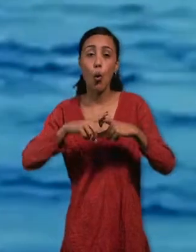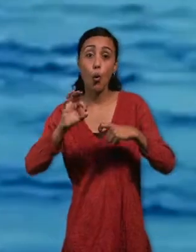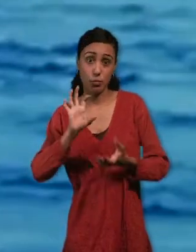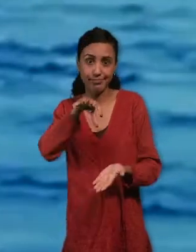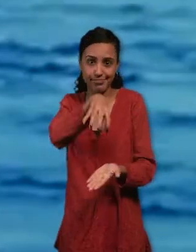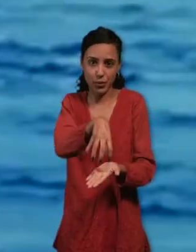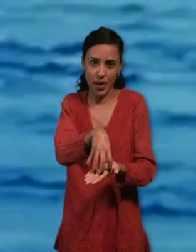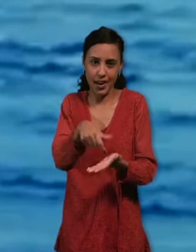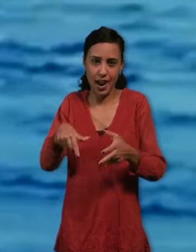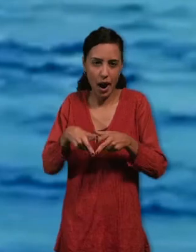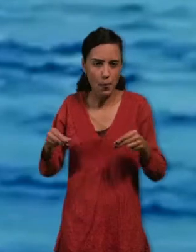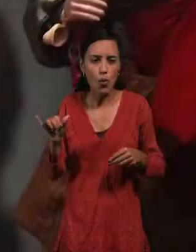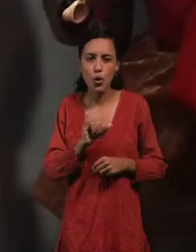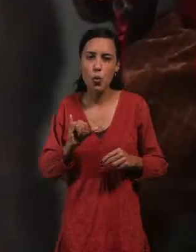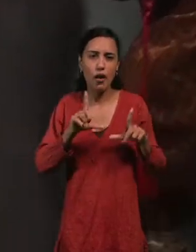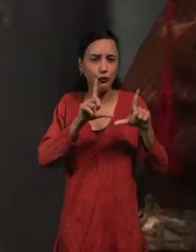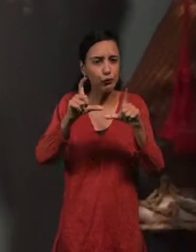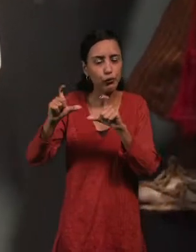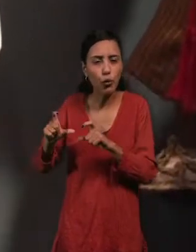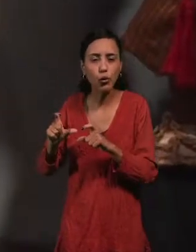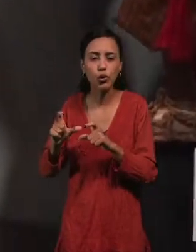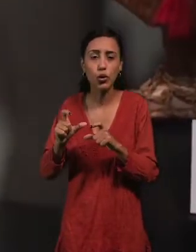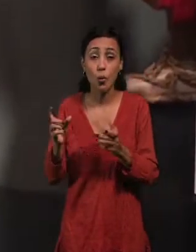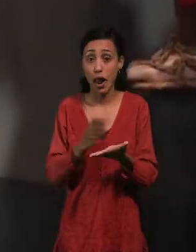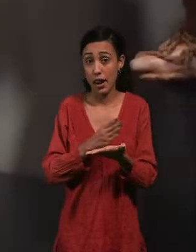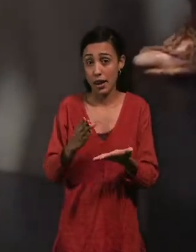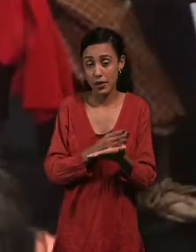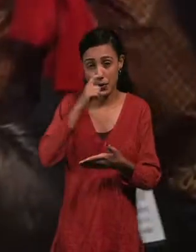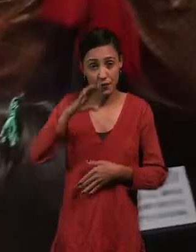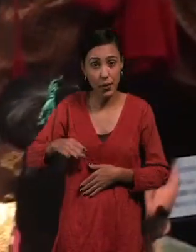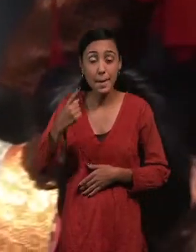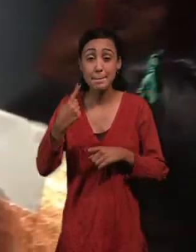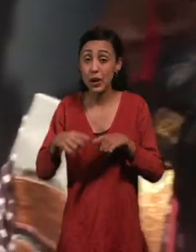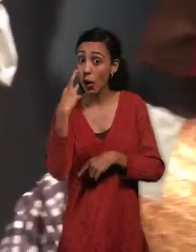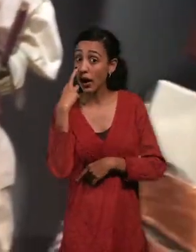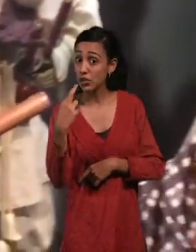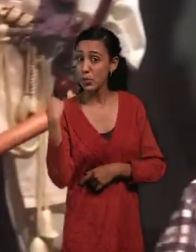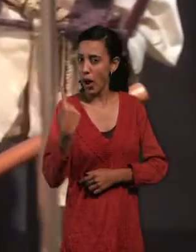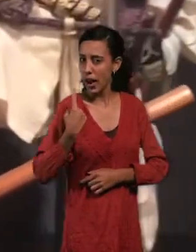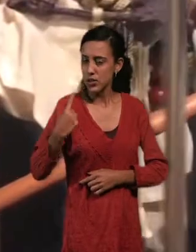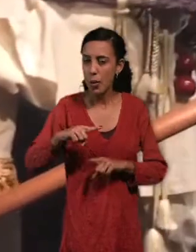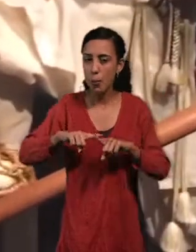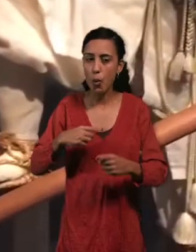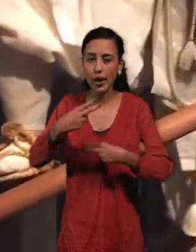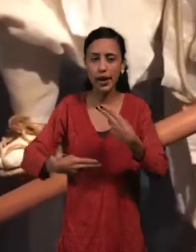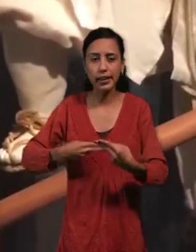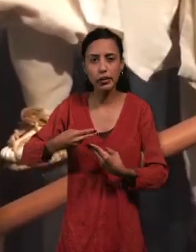trabajó en las ilustraciones para literatura infantil, pero su reconocimiento nacional llega con la realización de marionetas